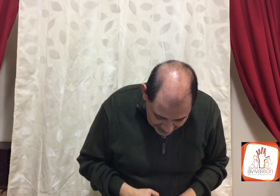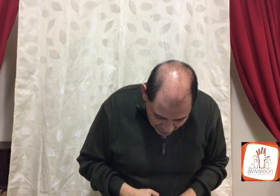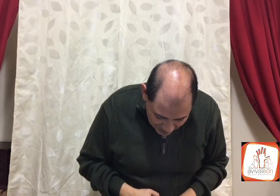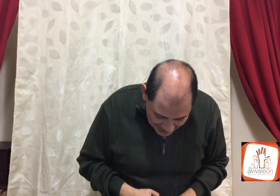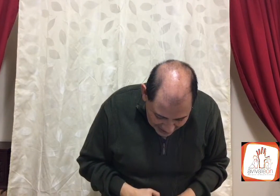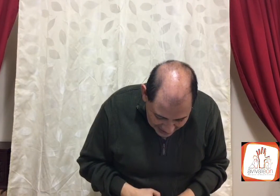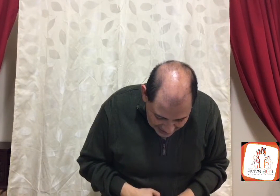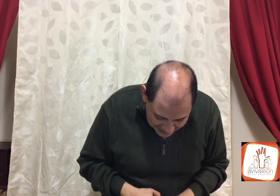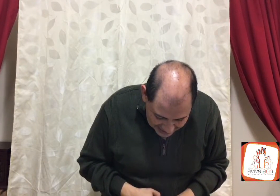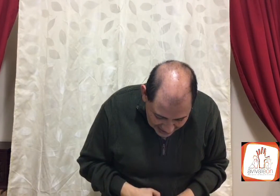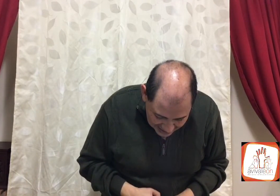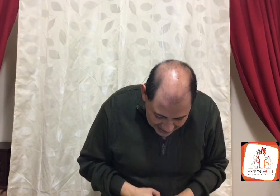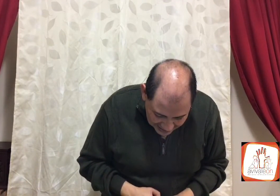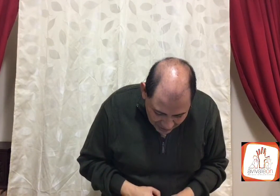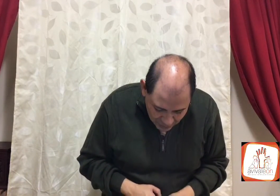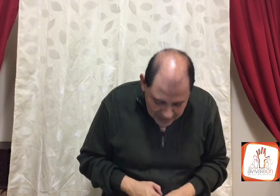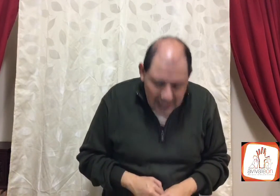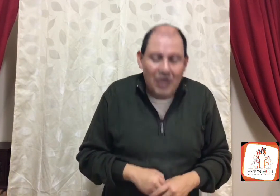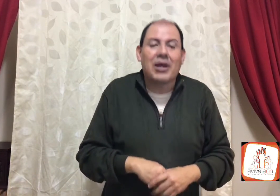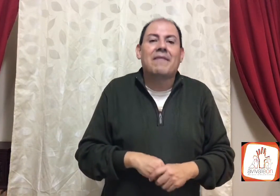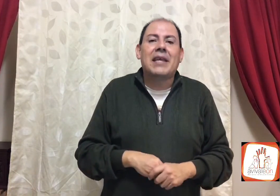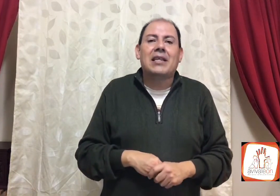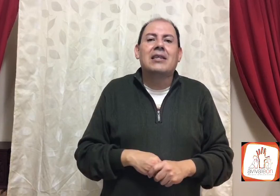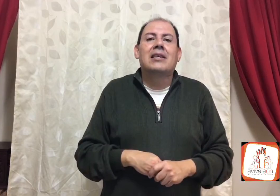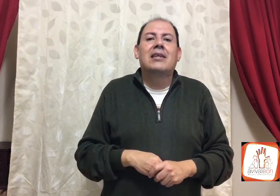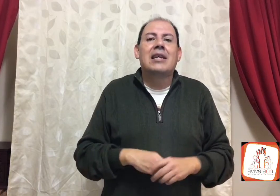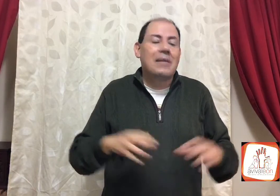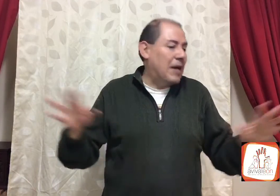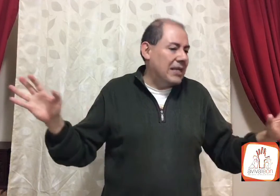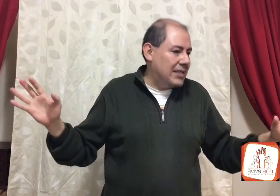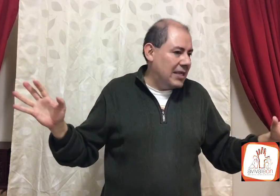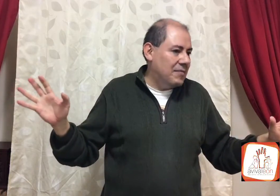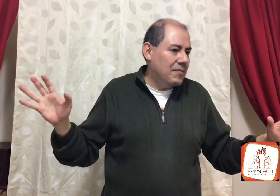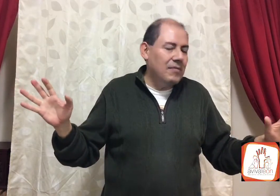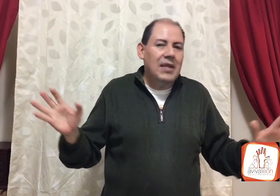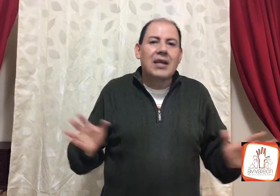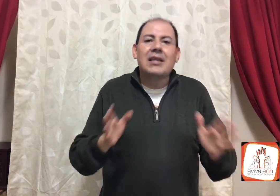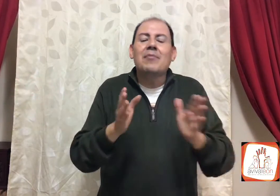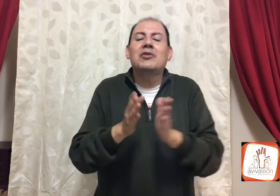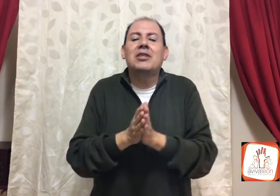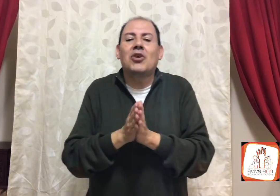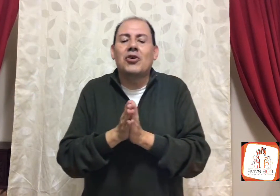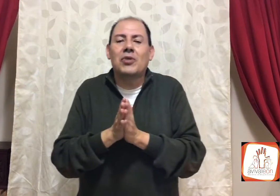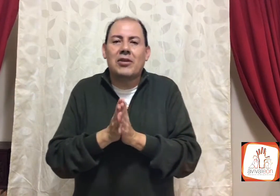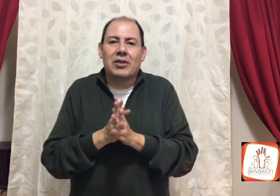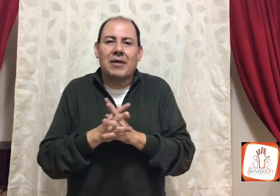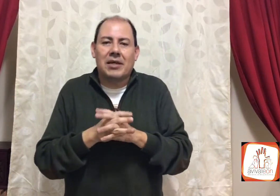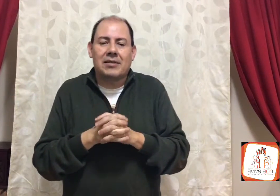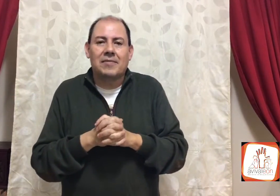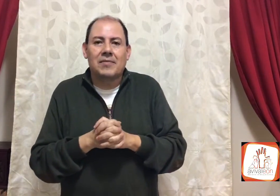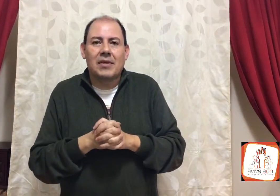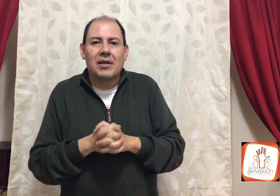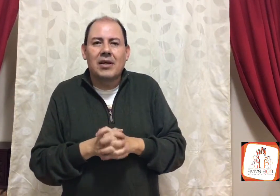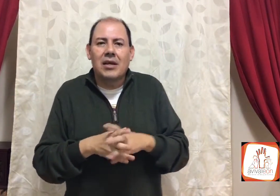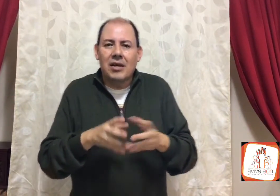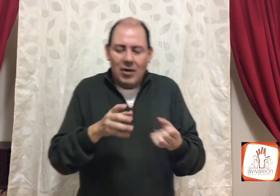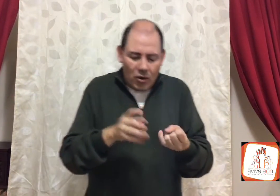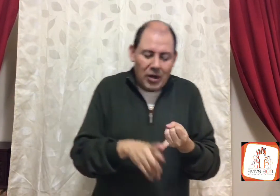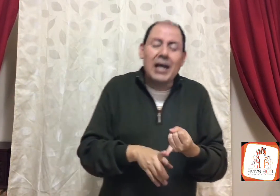no había rey en Israel, cada uno hacía lo que bien, le parecía, te hemos dicho hoy, una y otra vez, ora,